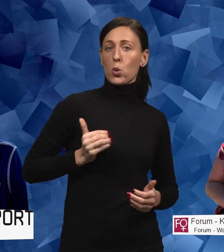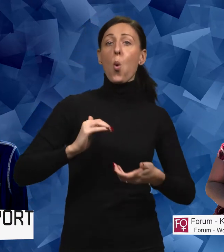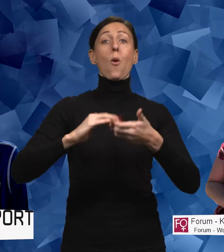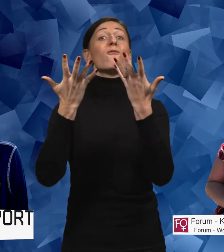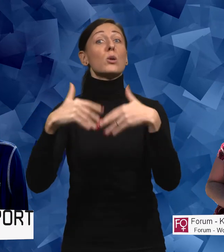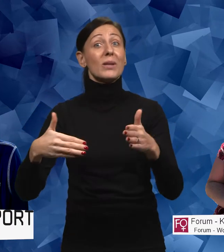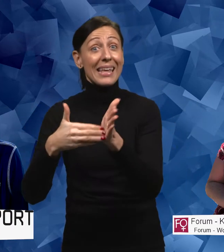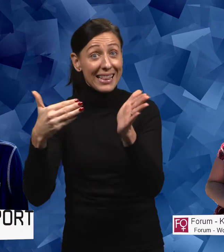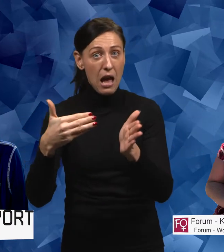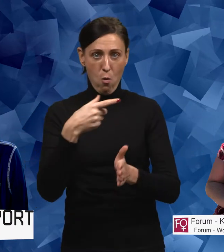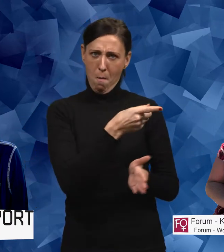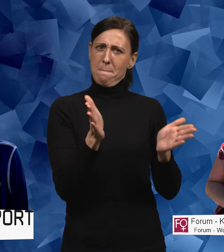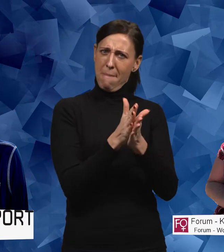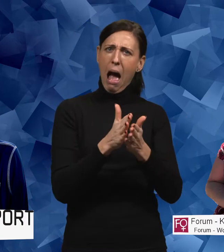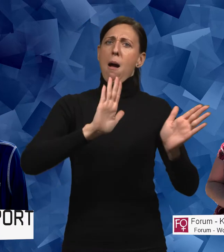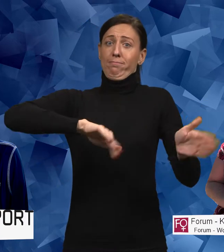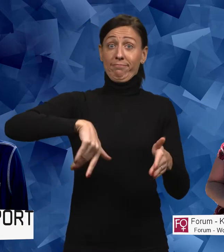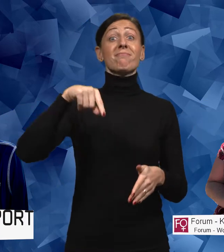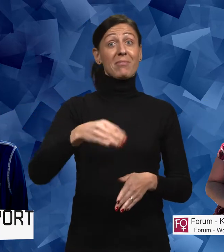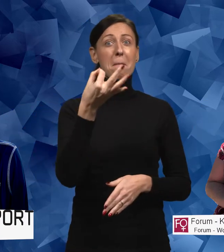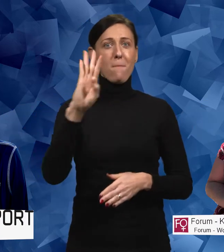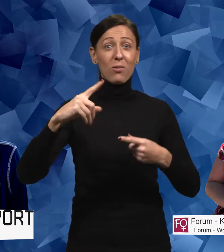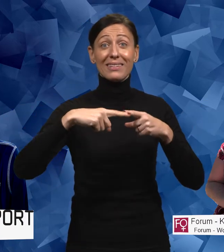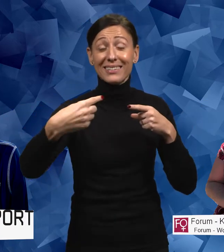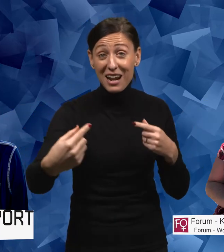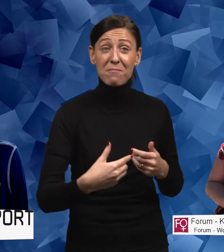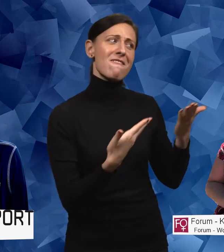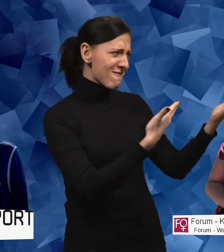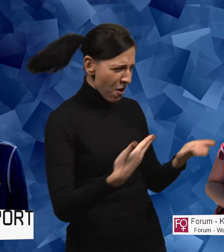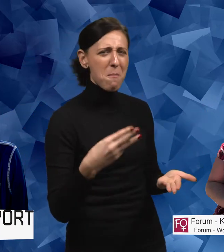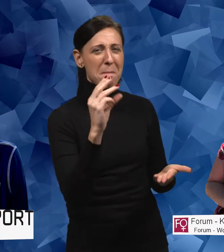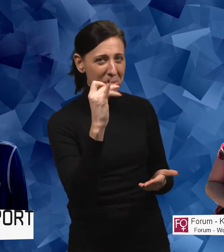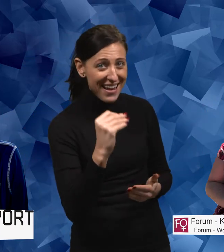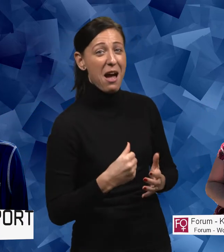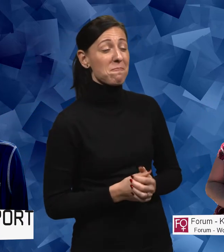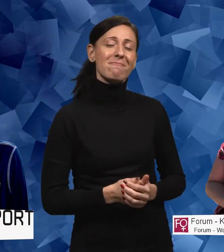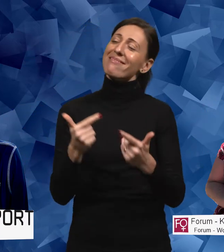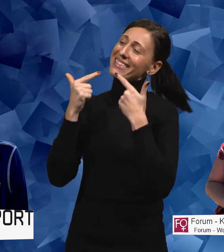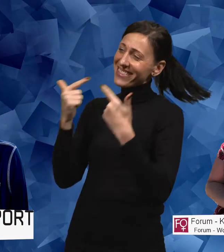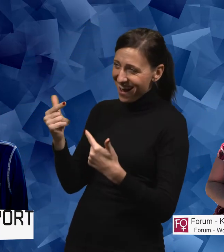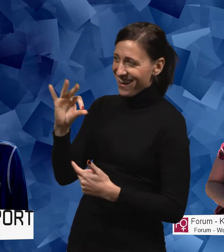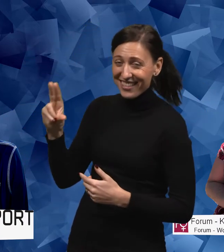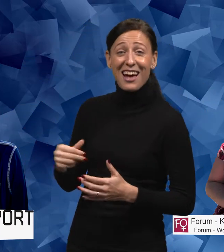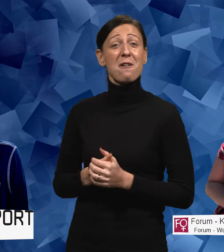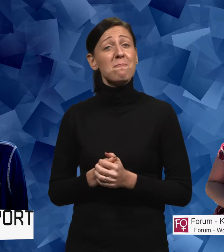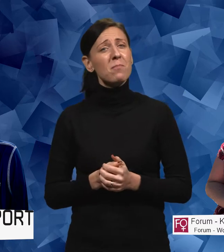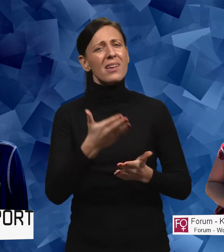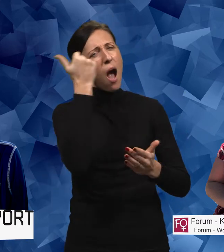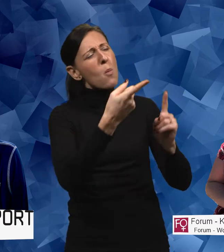funktionshinder som är med och producerar den här poddserien. Välkommen Maria! Tack Hanna! Kan du börja och berätta